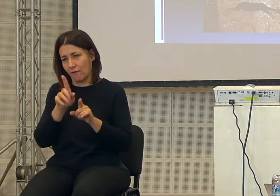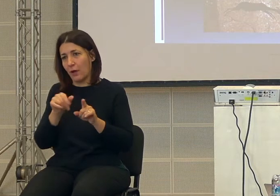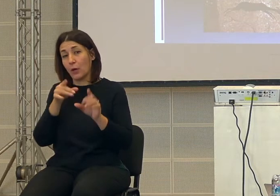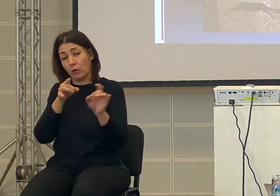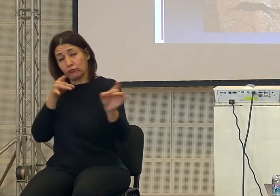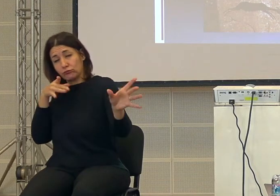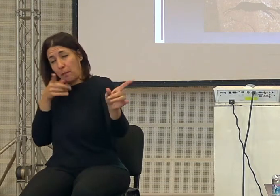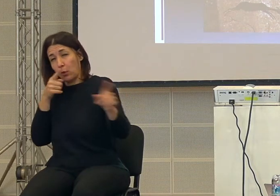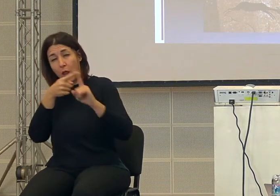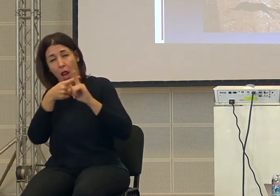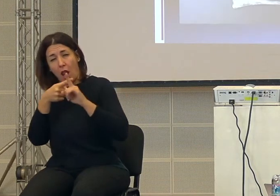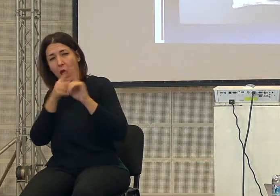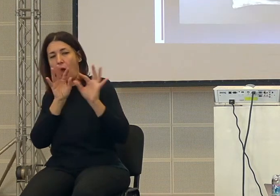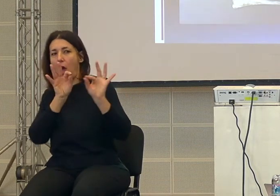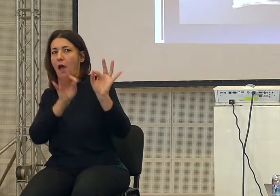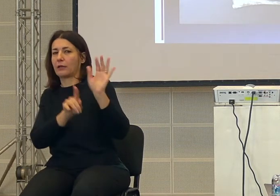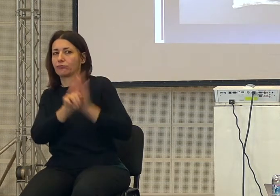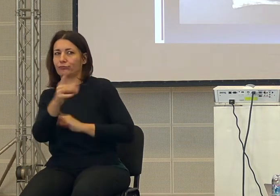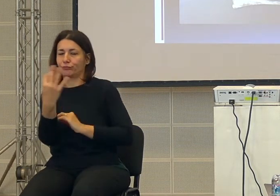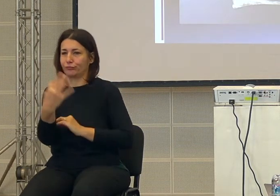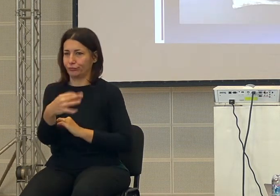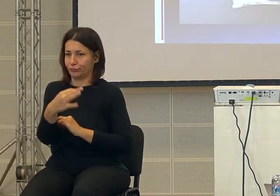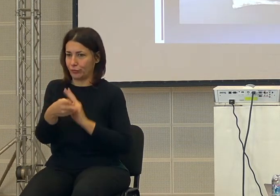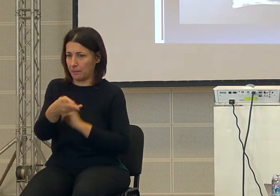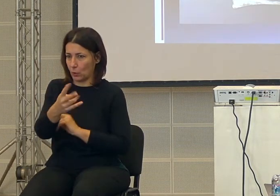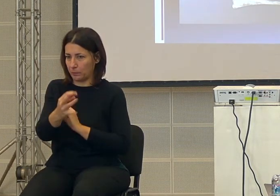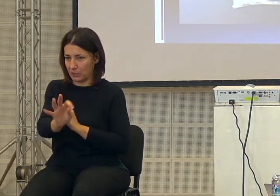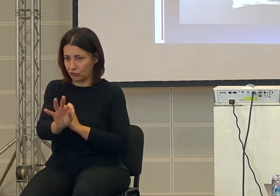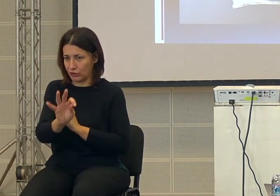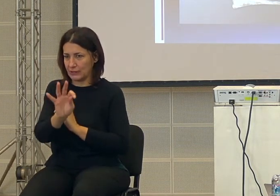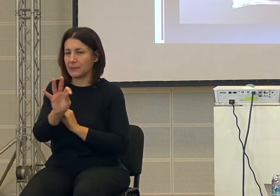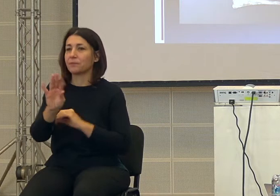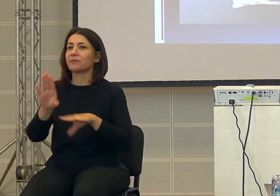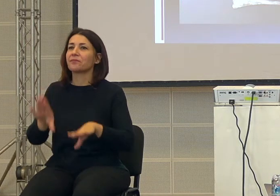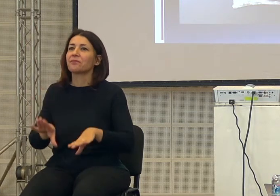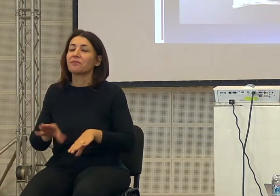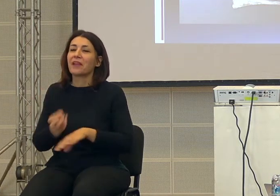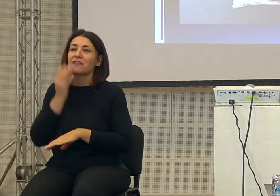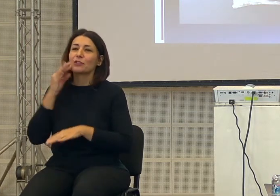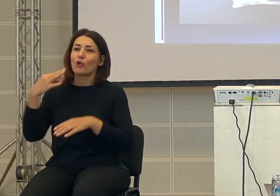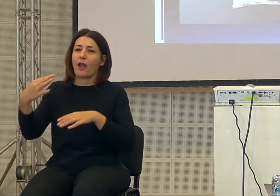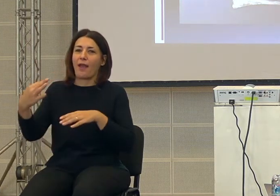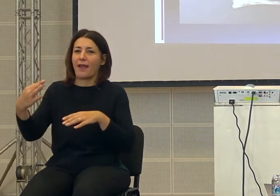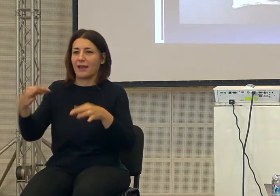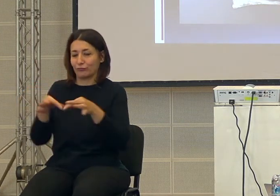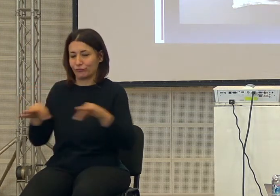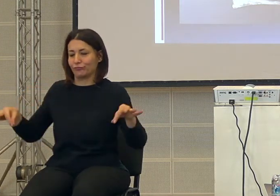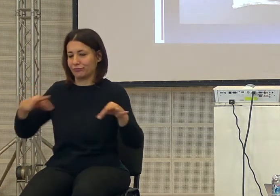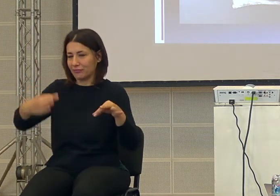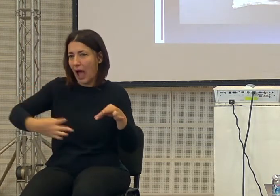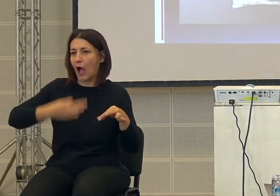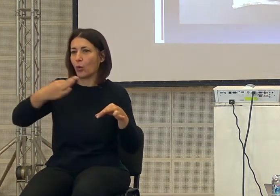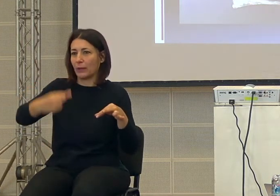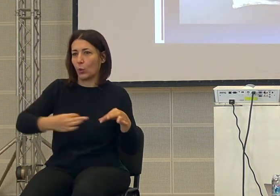arco è molto più efficace e molto più preciso. Inventa l'ago per cucire e quindi inventa il modo